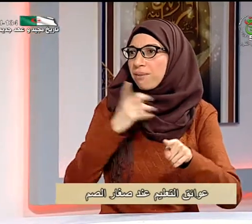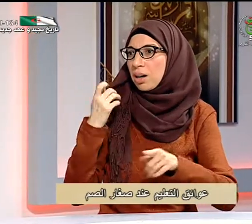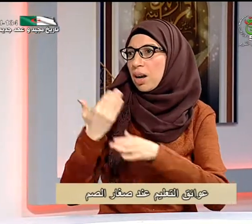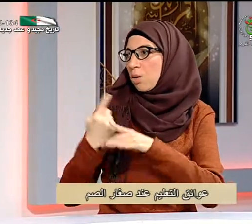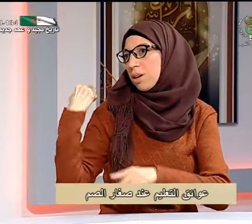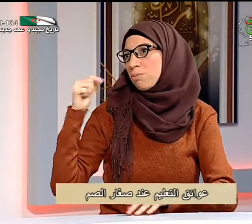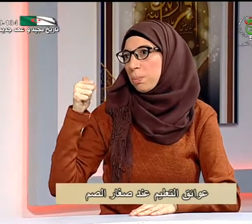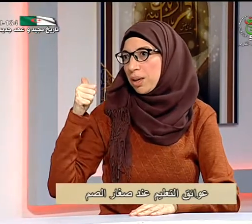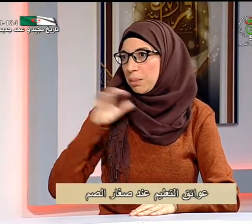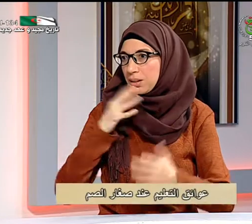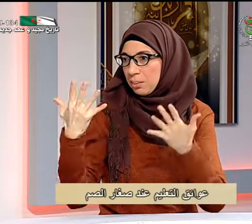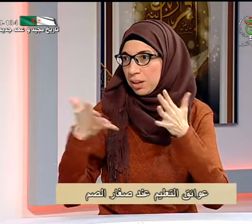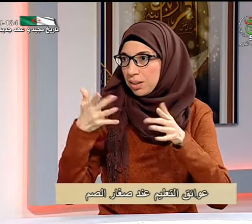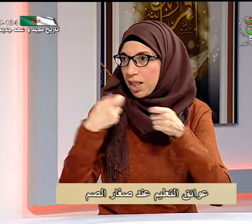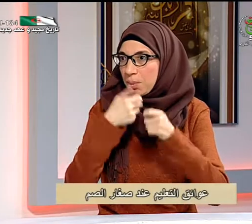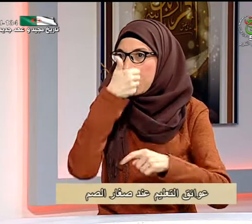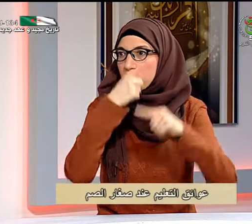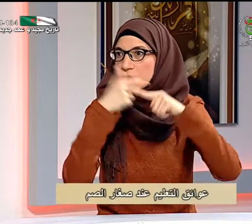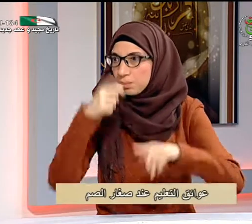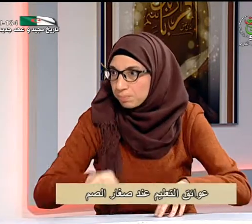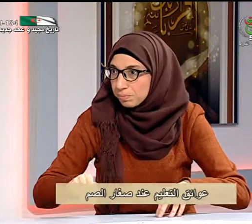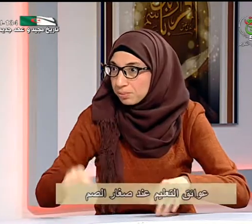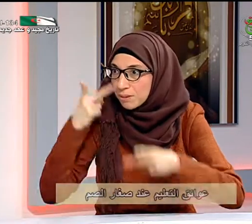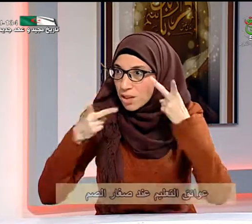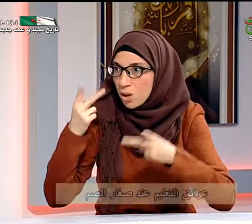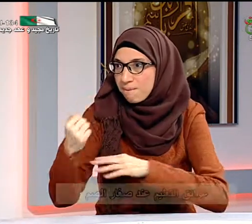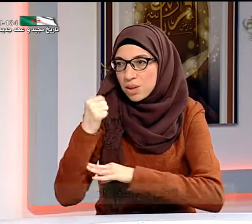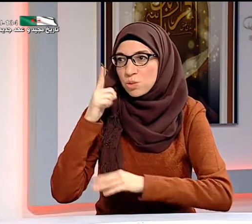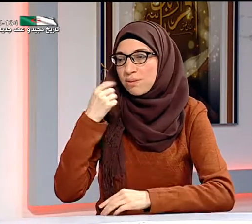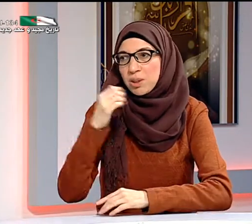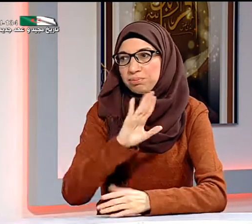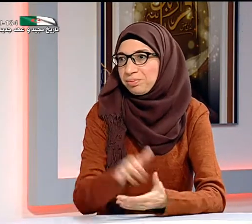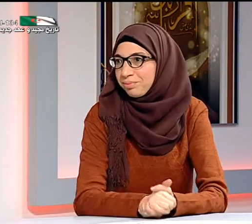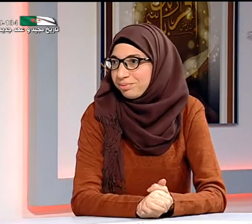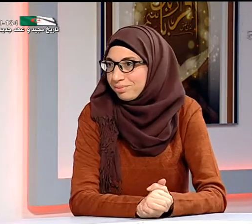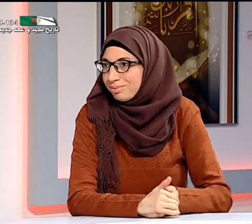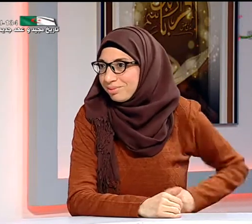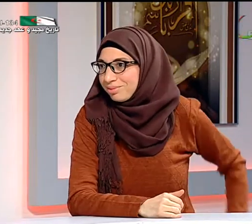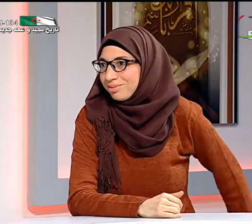لكن الرياضيات فهي سهلة فنحن متفوقون جدا في الرياضيات نعم